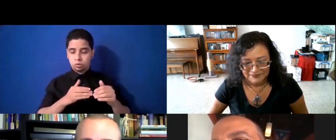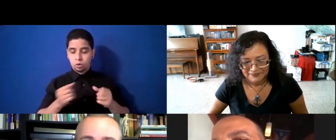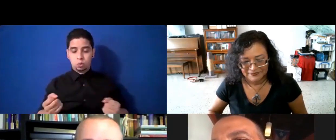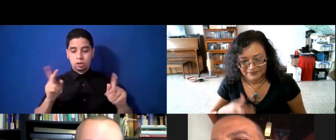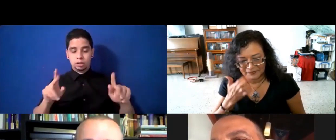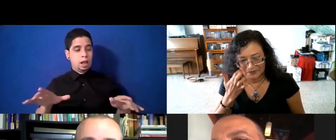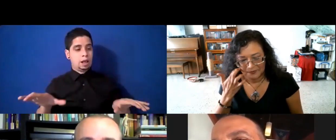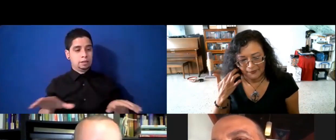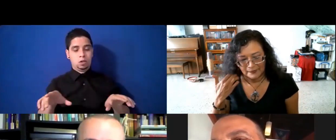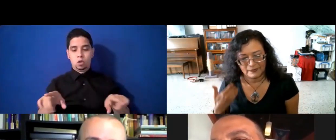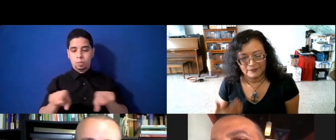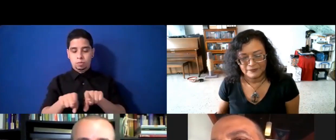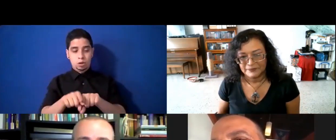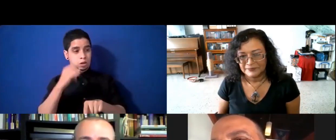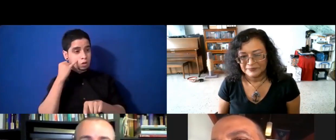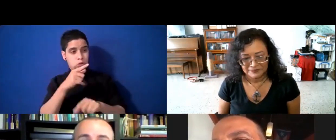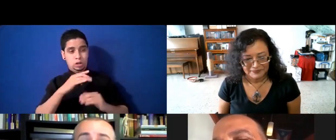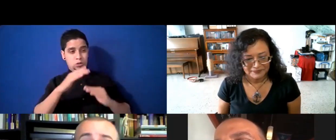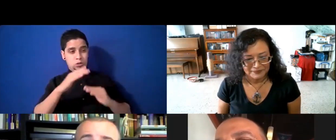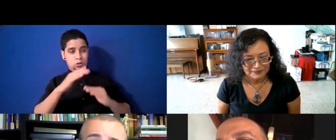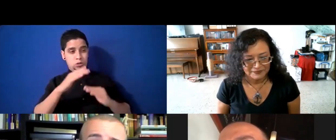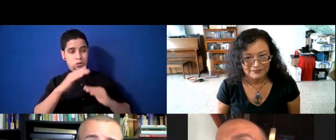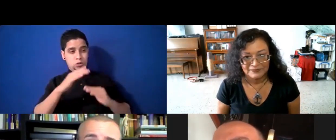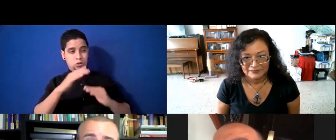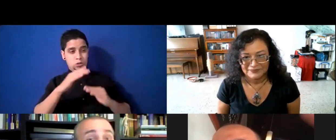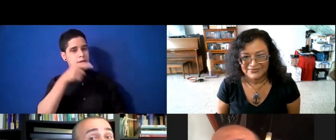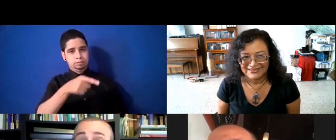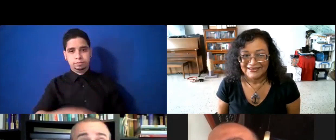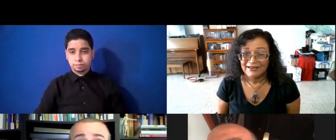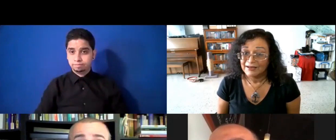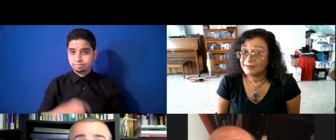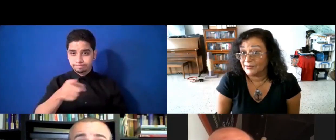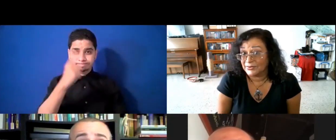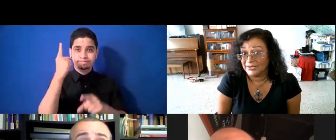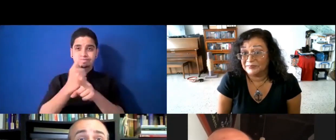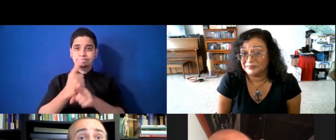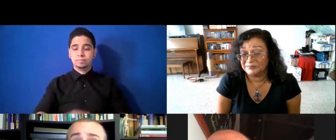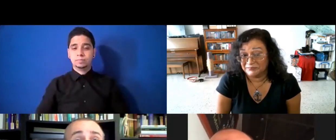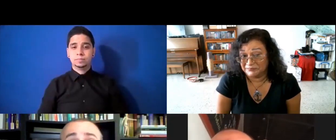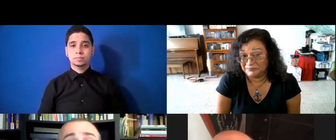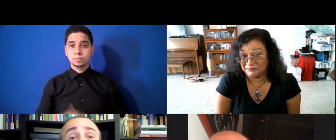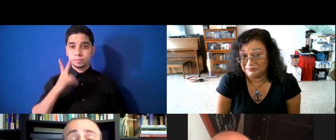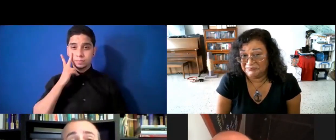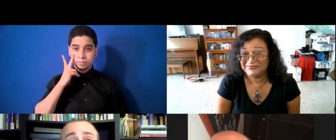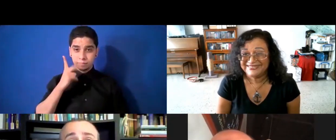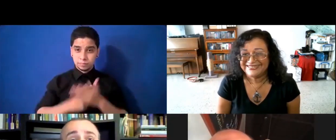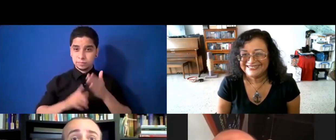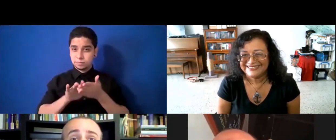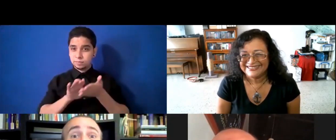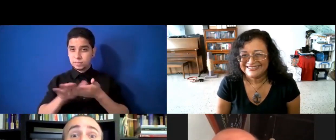eres de los mejores, te van a llamar siempre a ti, y eso es lo me y mira qué chévere, y es bueno, porque siempre, hay